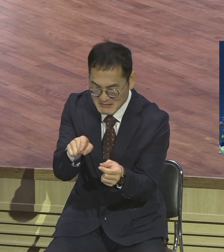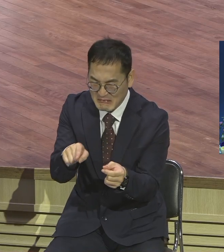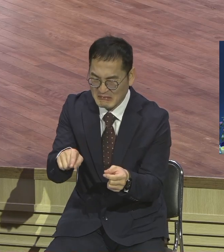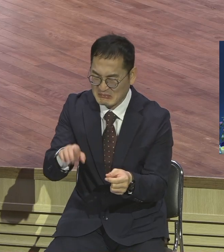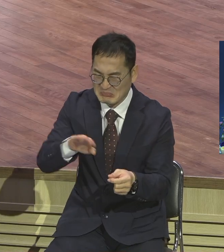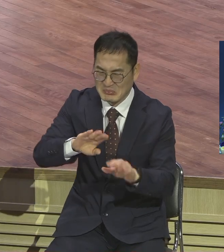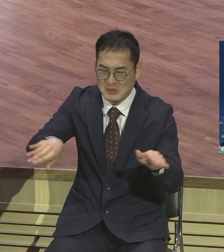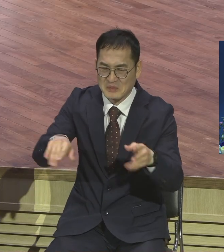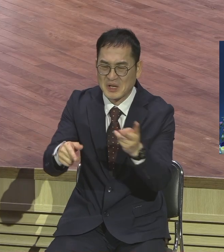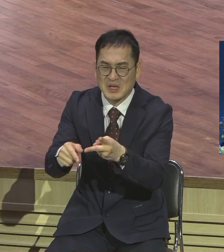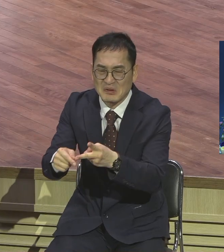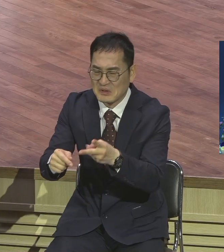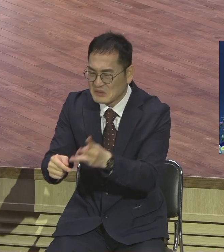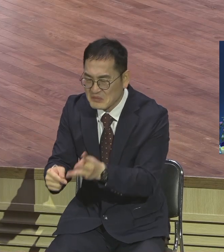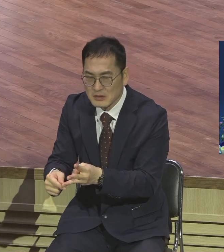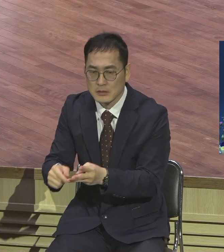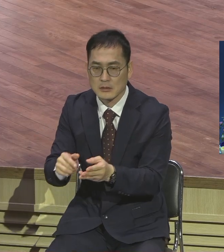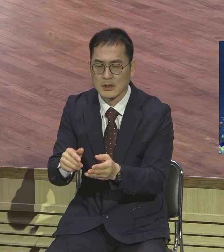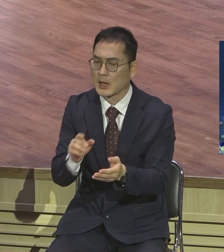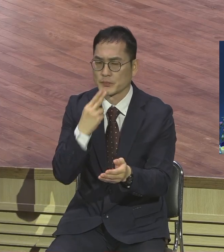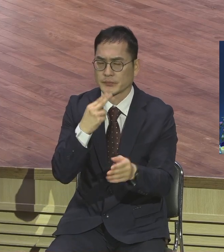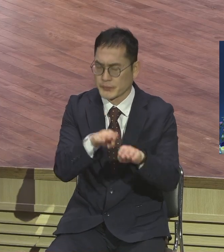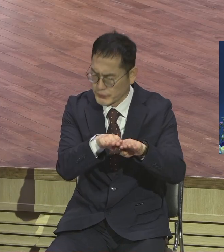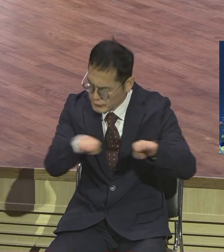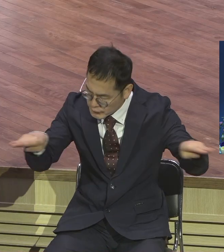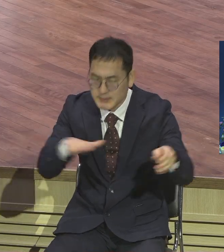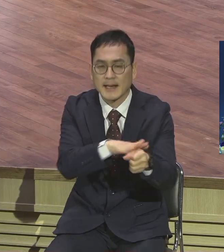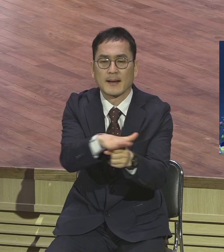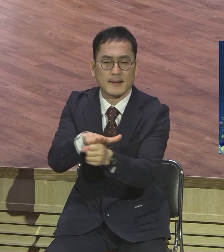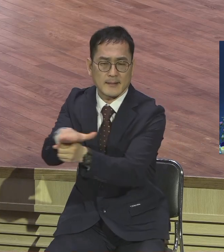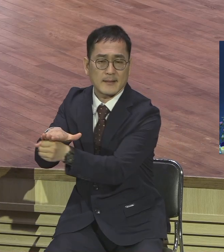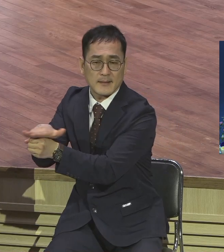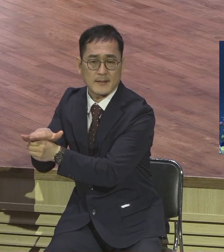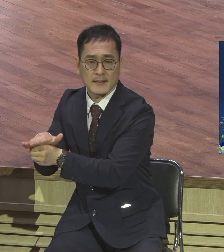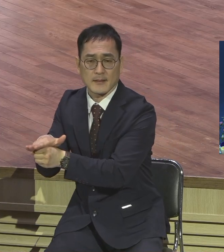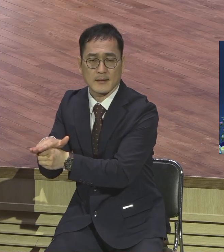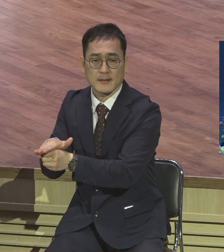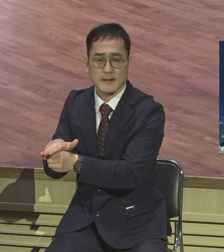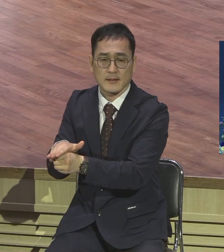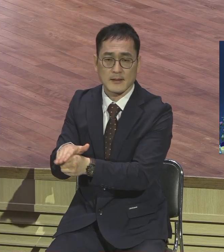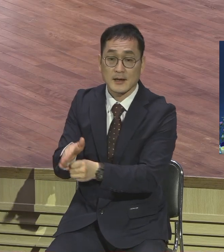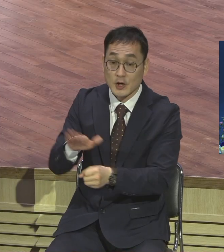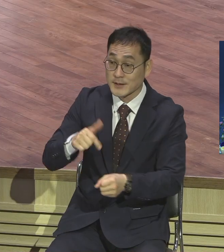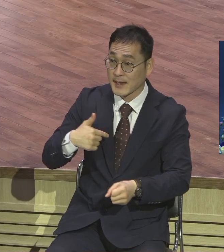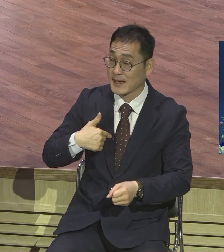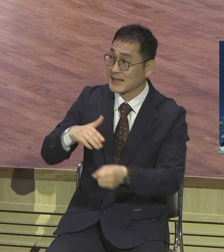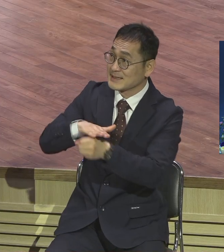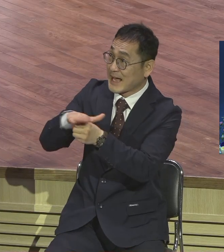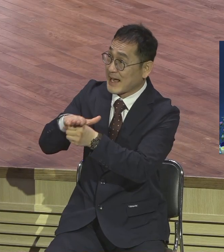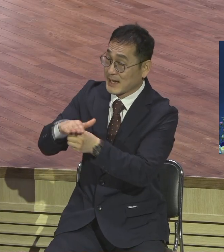중요한 것이 뭐냐 얼마나 예수님의 사랑을 받아들이냐가 중요하거든요